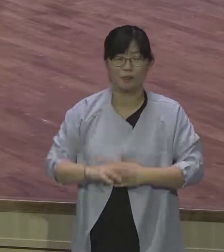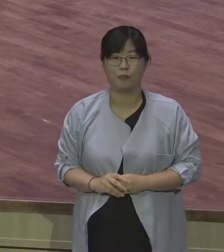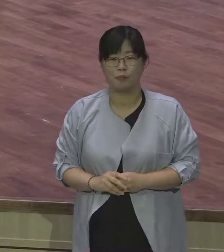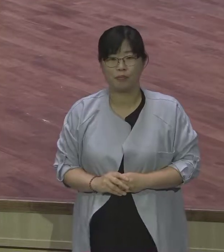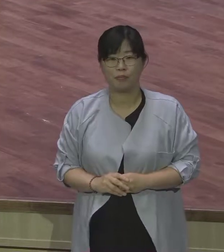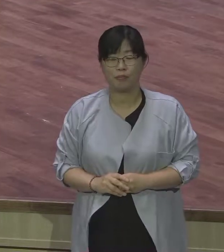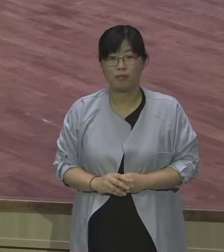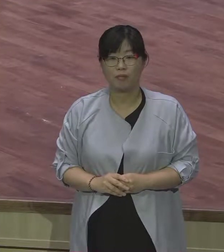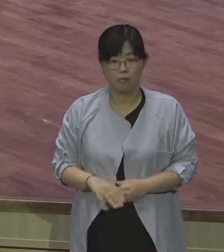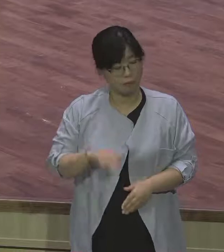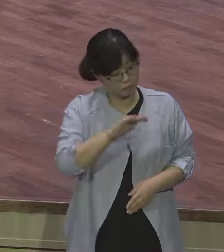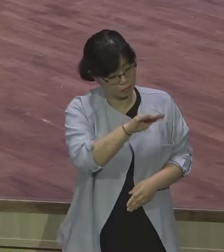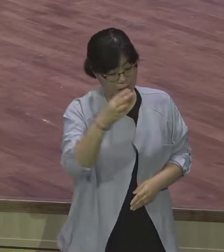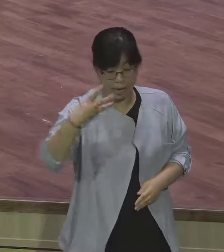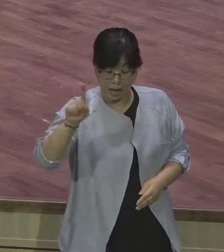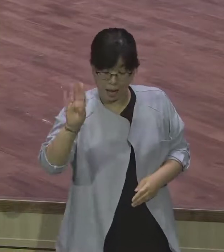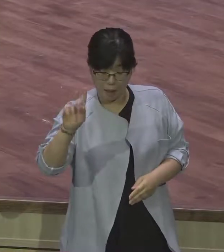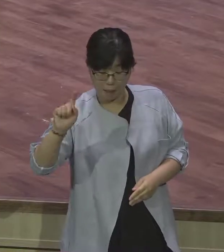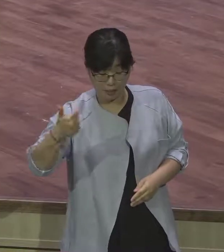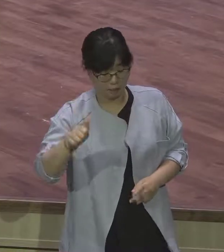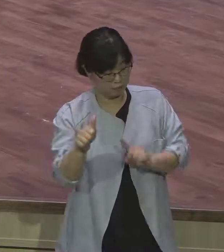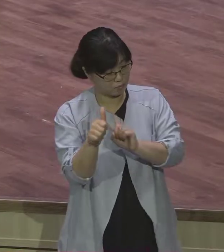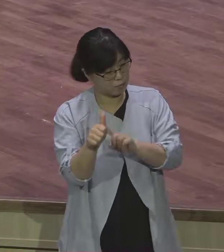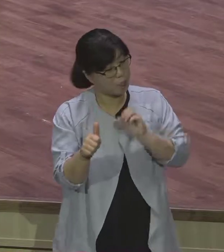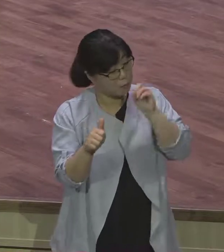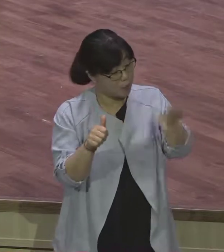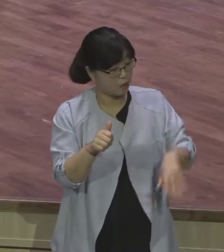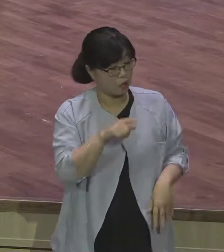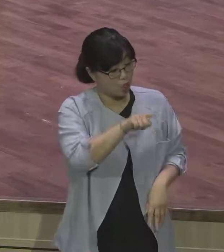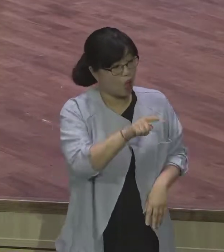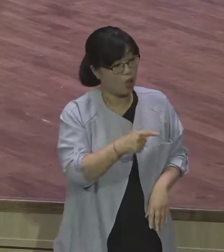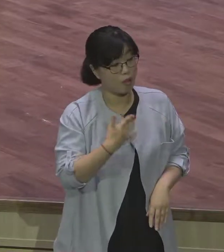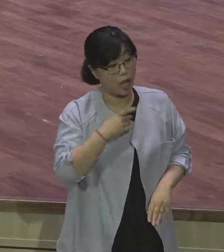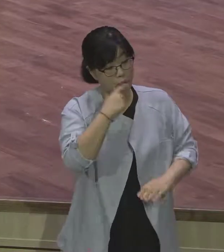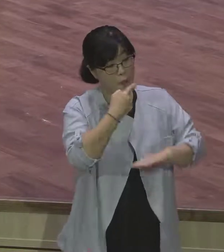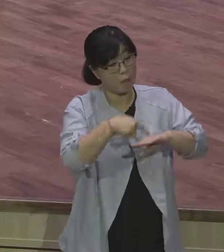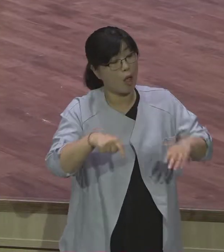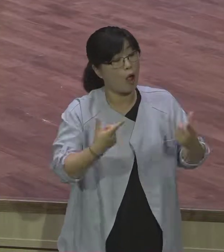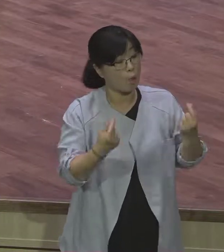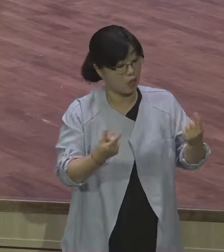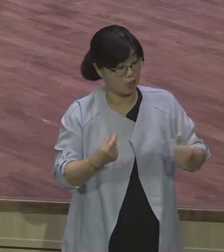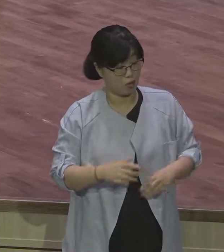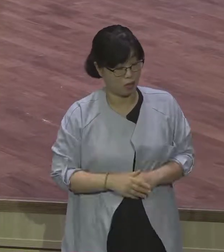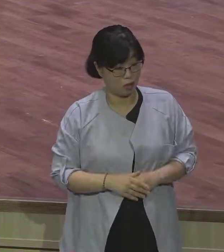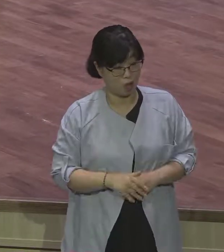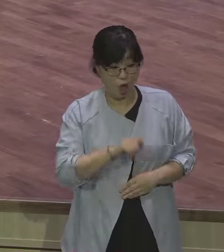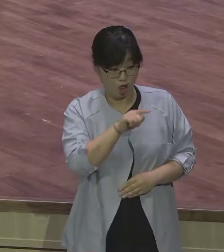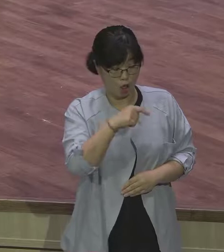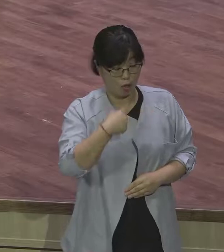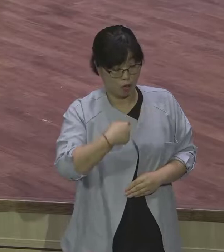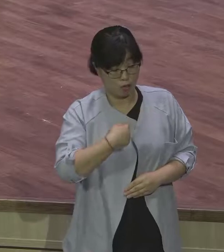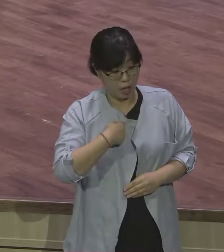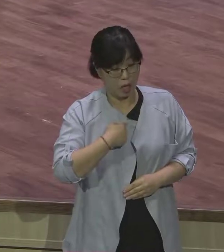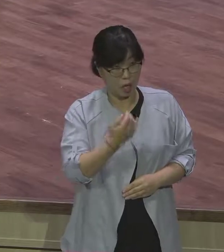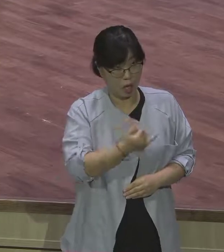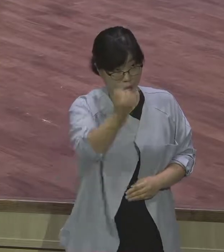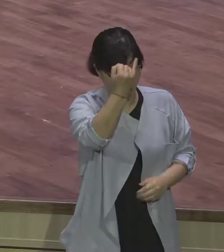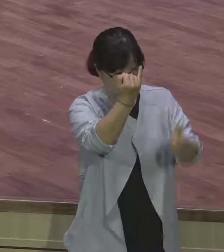생질이나 어찌 그저 내 일을 하겠느냐 내 품삭을 어떻게 할지 내게 말하라. 야곱이